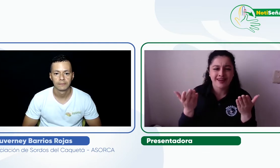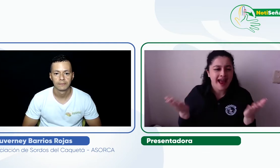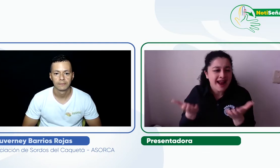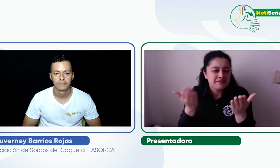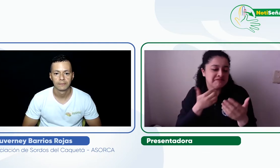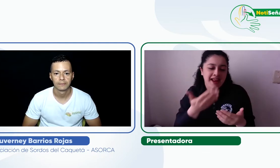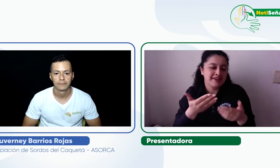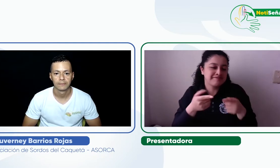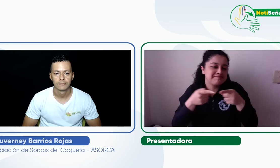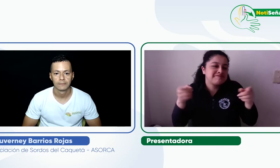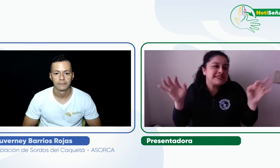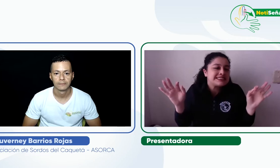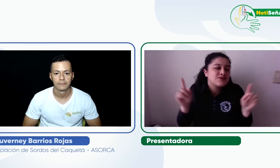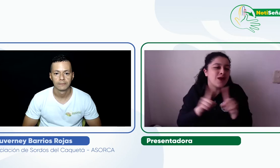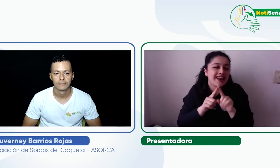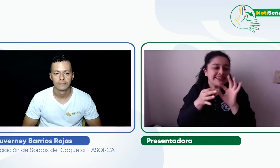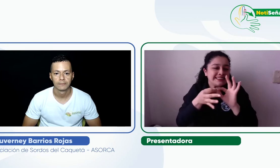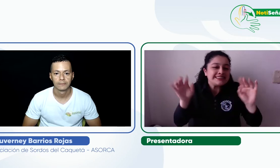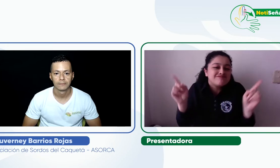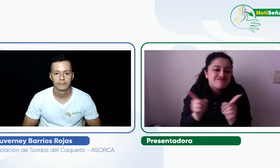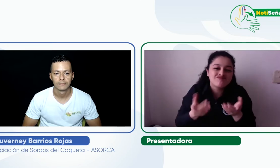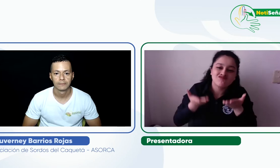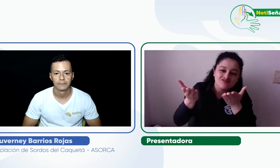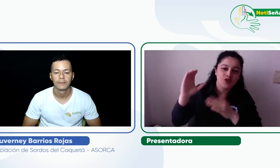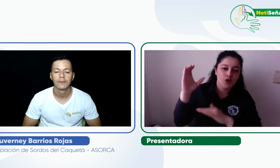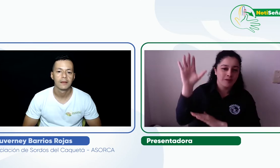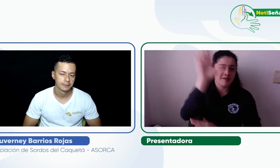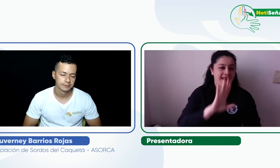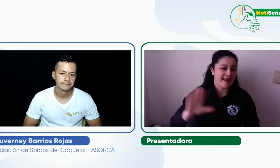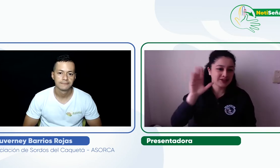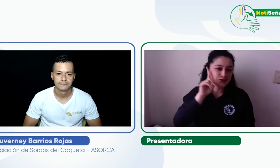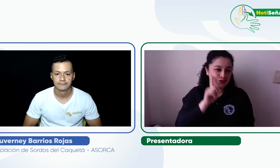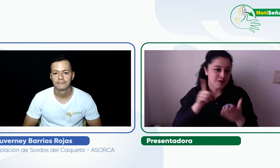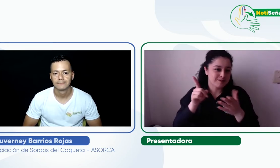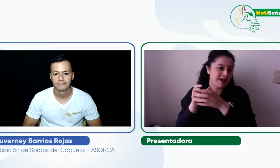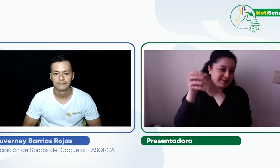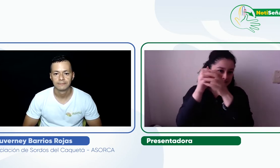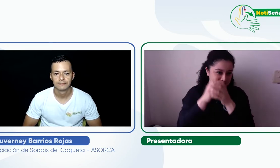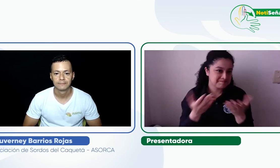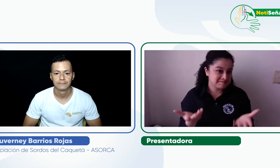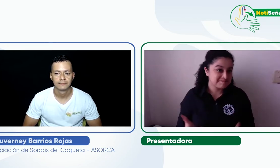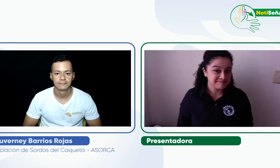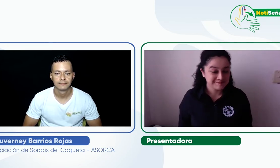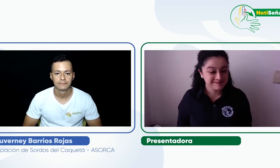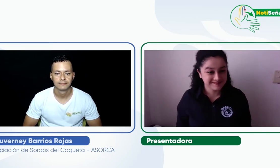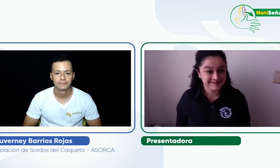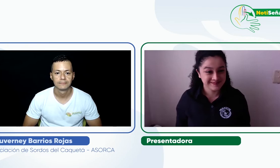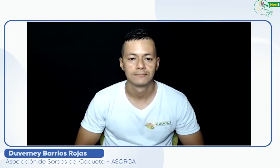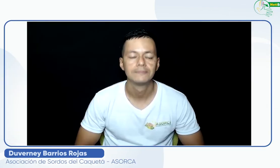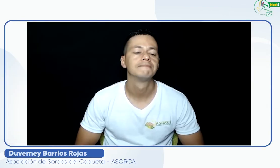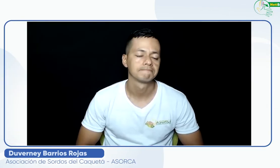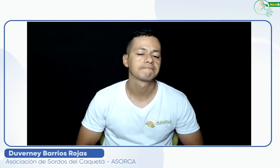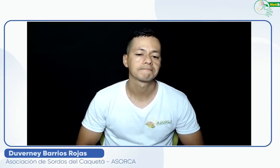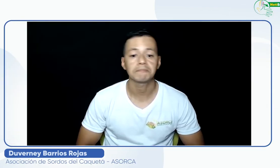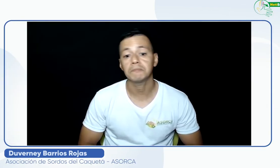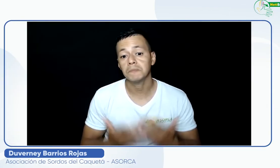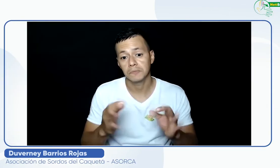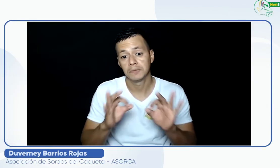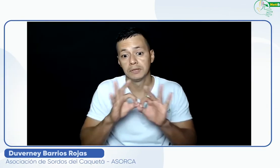también asuman estos retos? ¿Algún comentario para las personas sordas y sus asociaciones en Colombia? Sí, es importante, ojalá